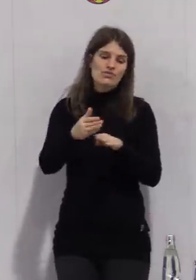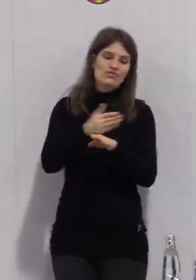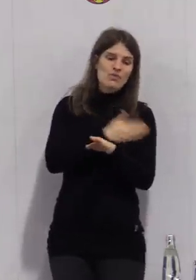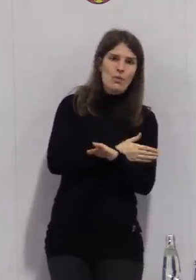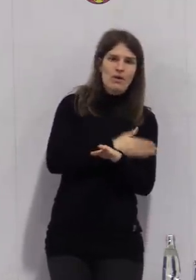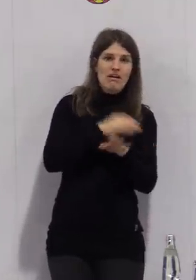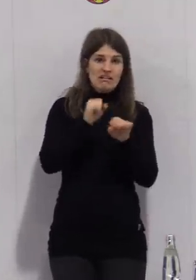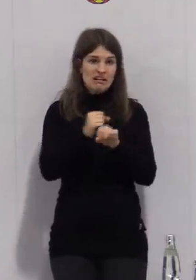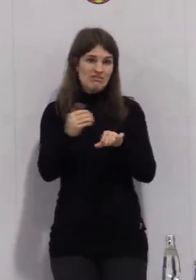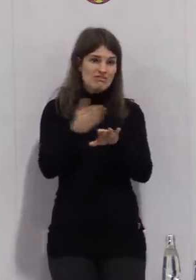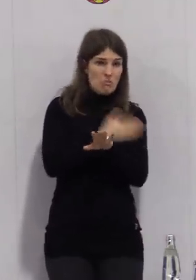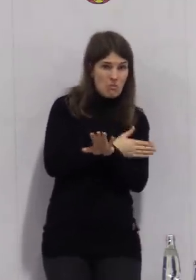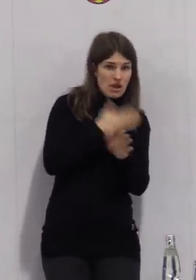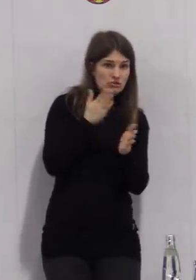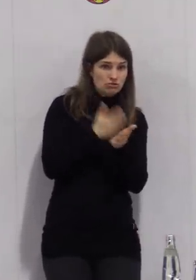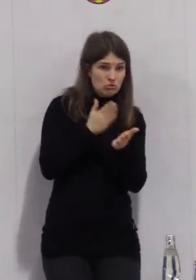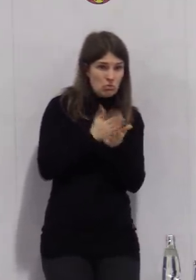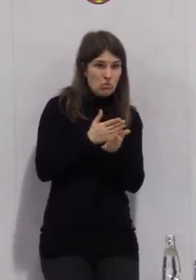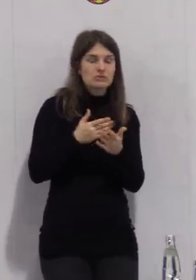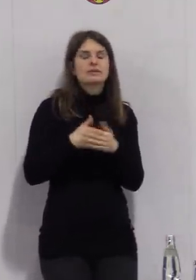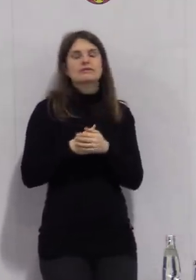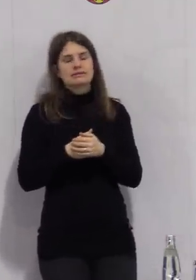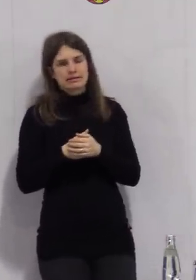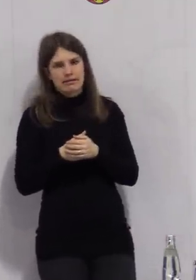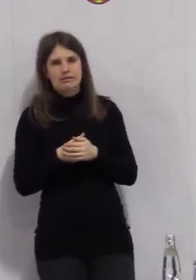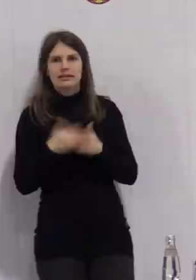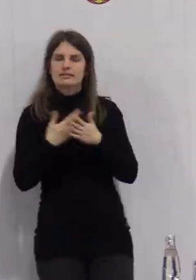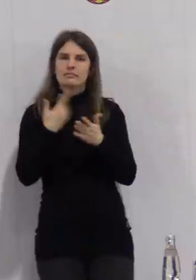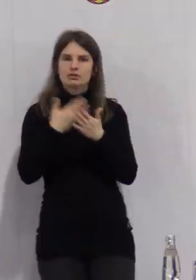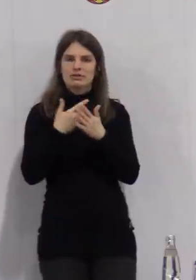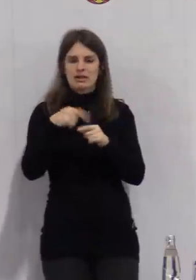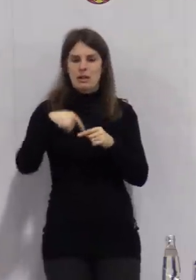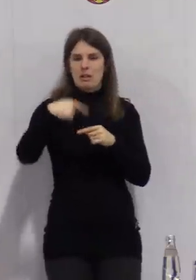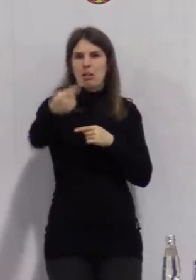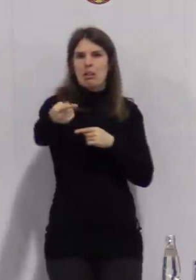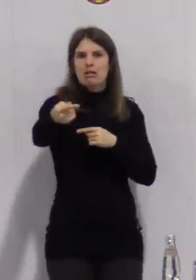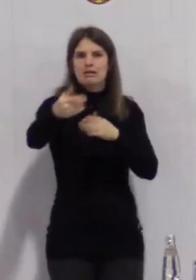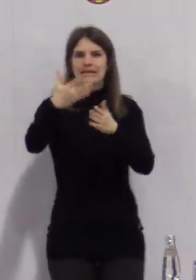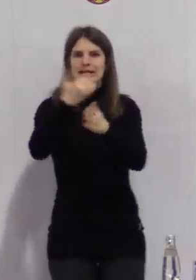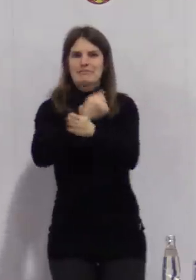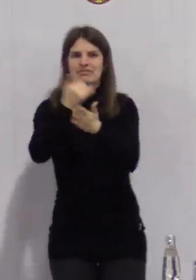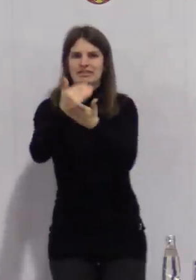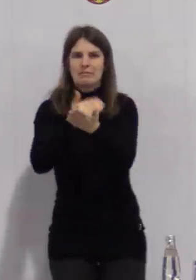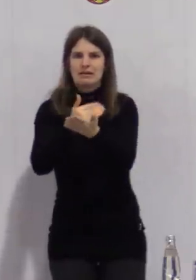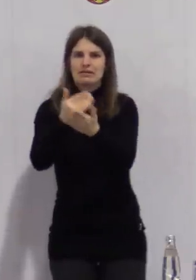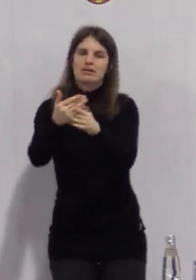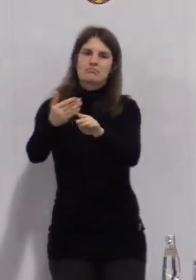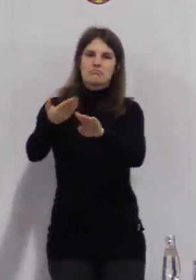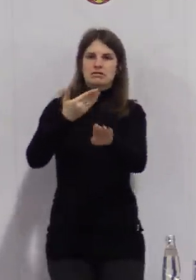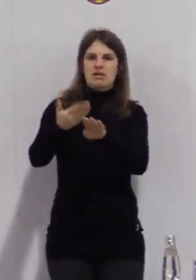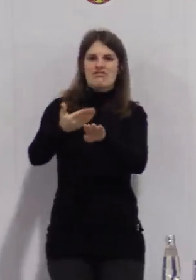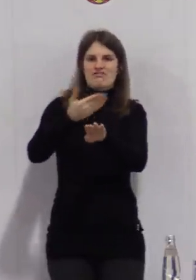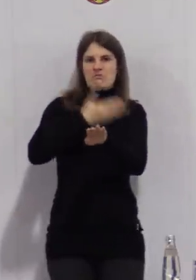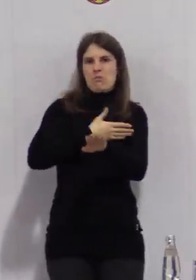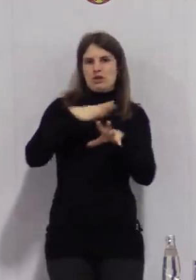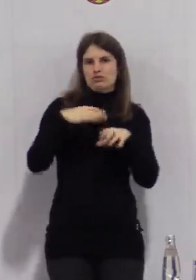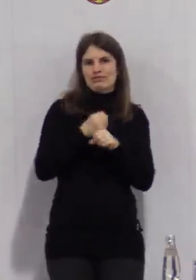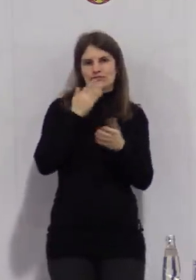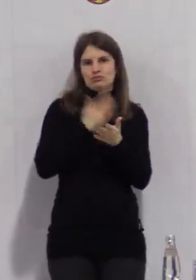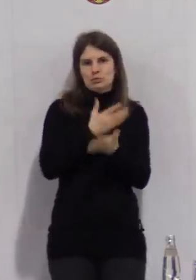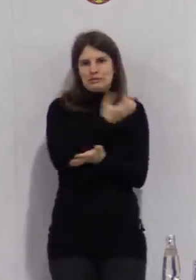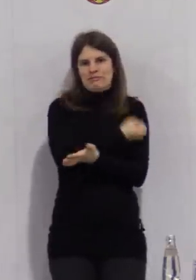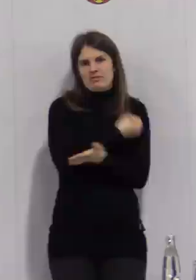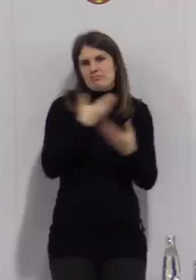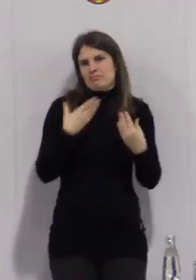ist es da möglich. Solche Leute setzen wir auf diese Liste, kommt relativ zufällig zustande und